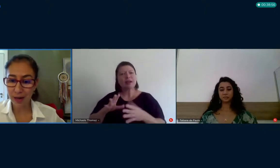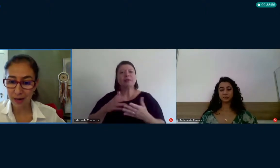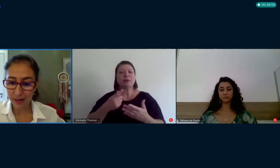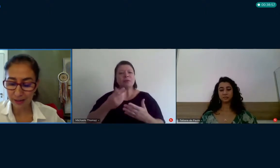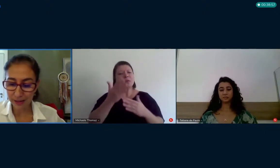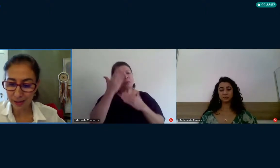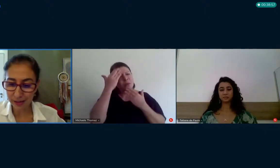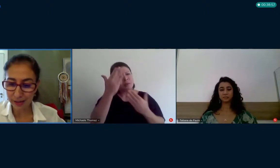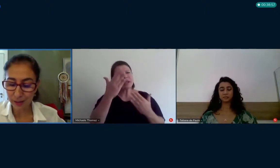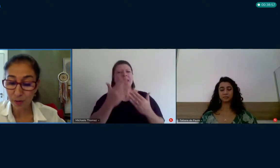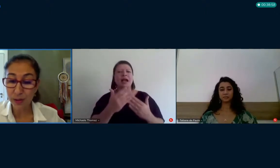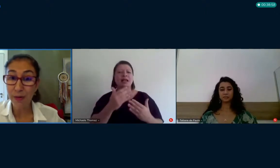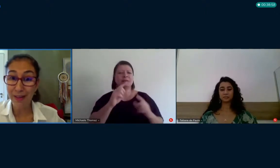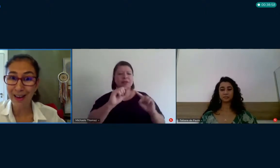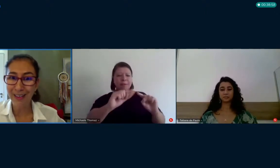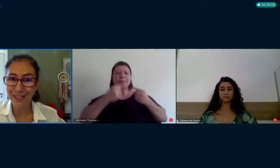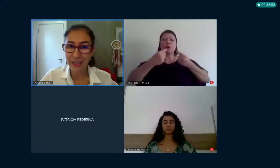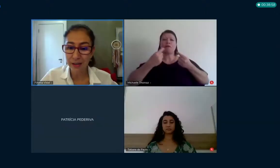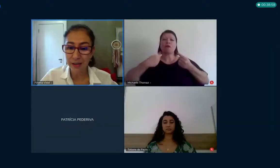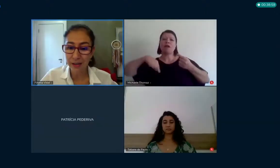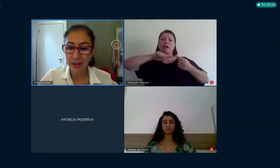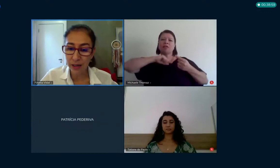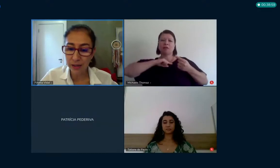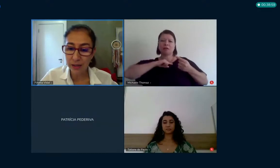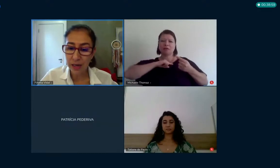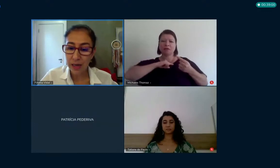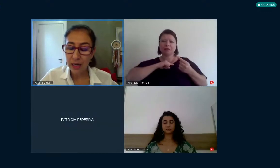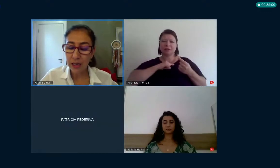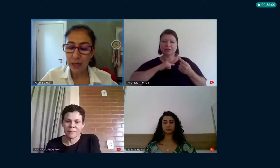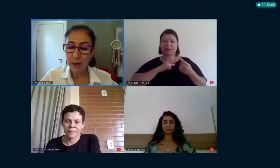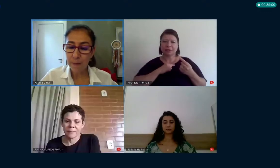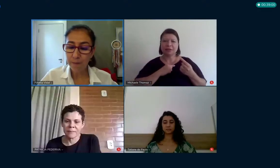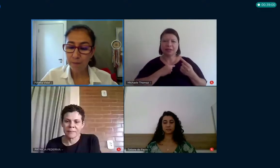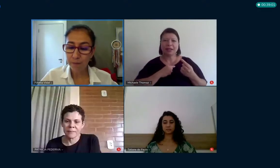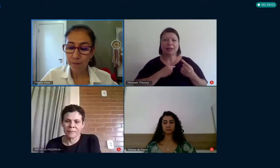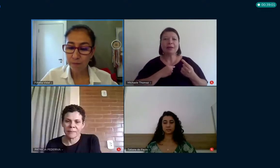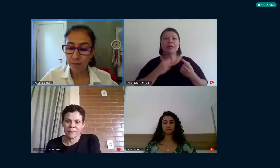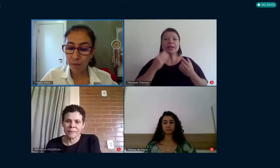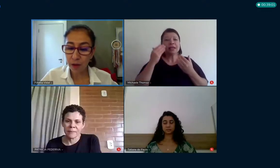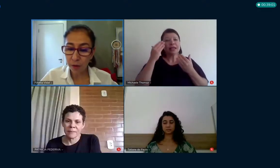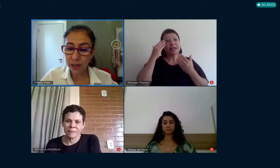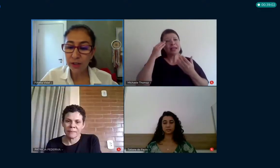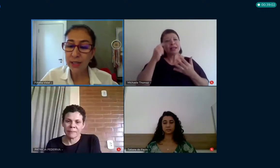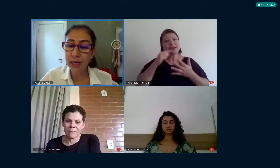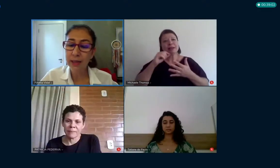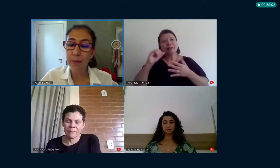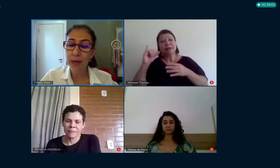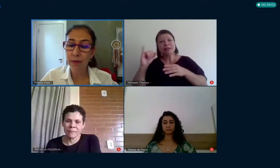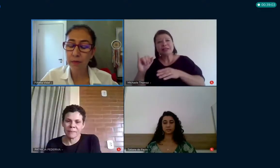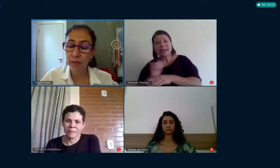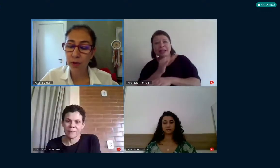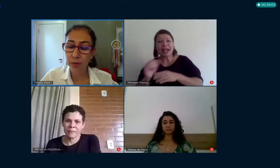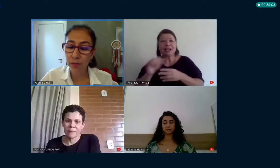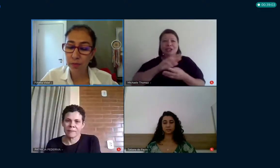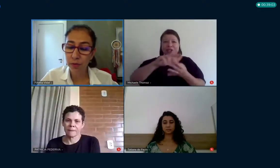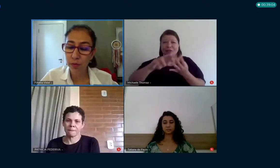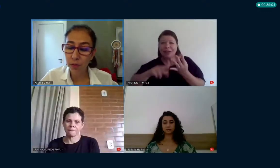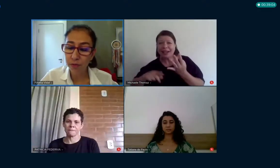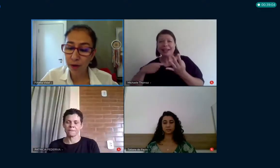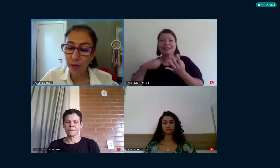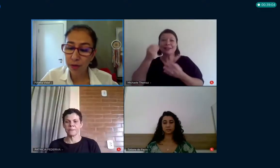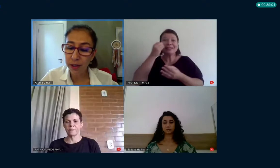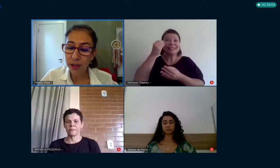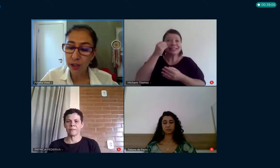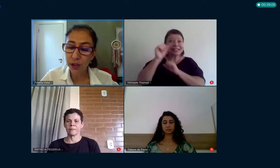acionar essas possibilidades né diferentes e eu queria destacar também o